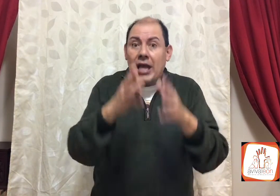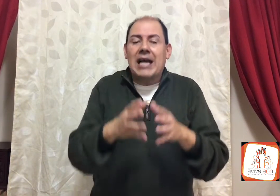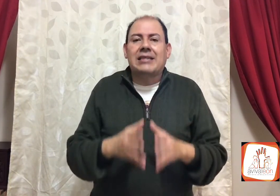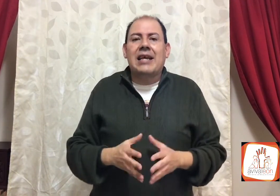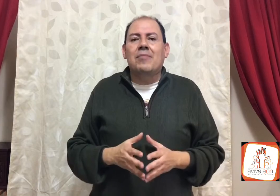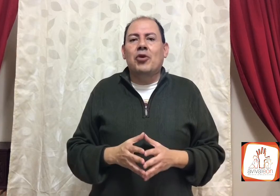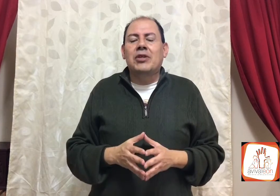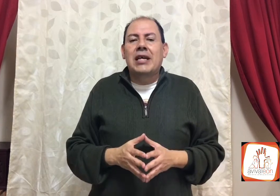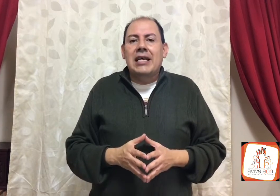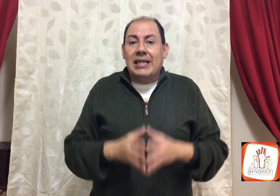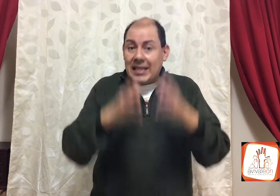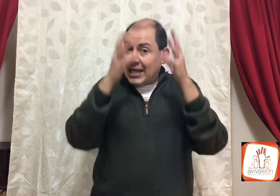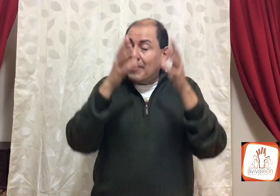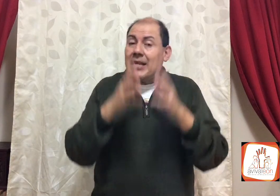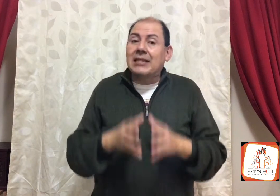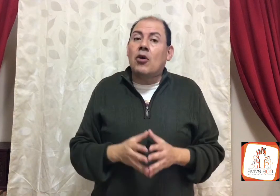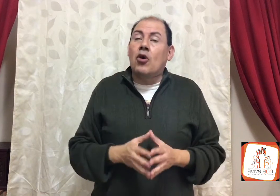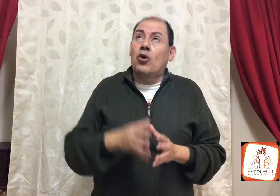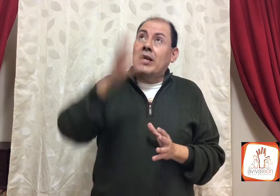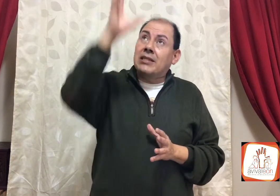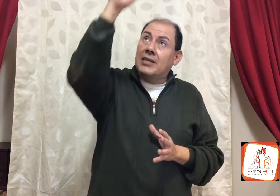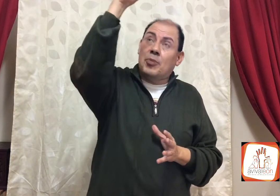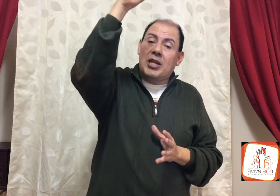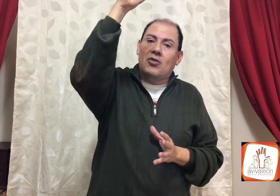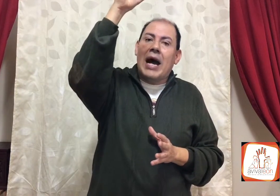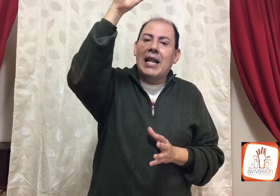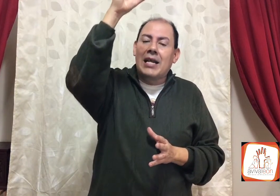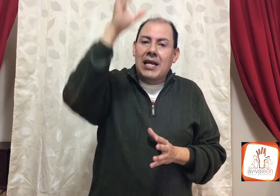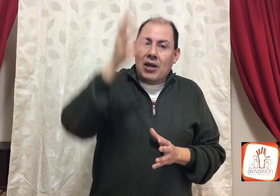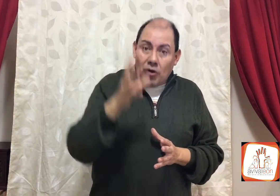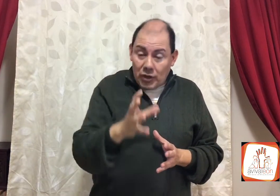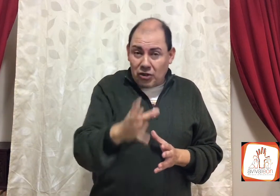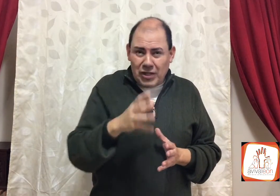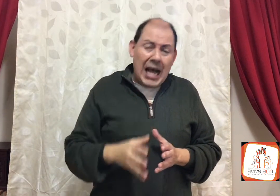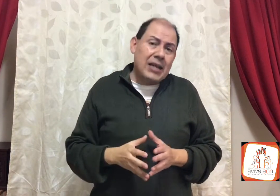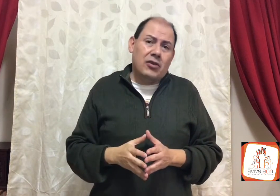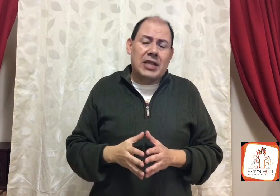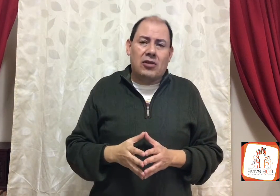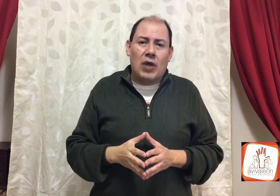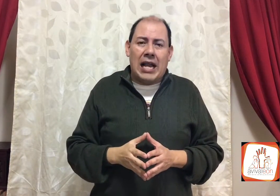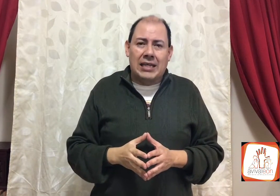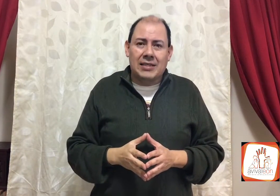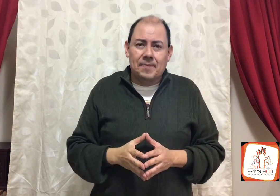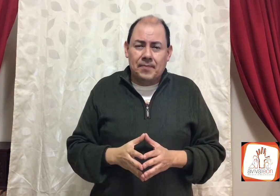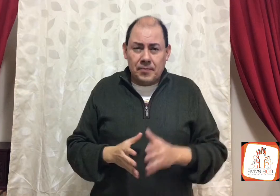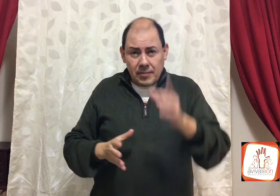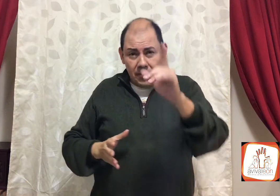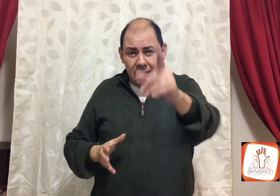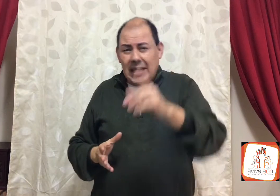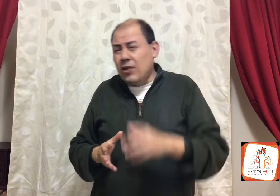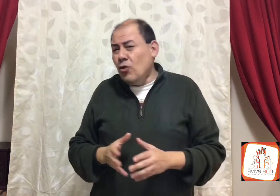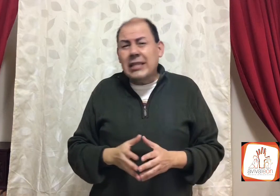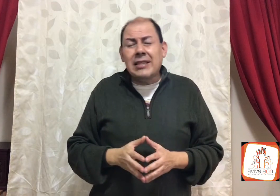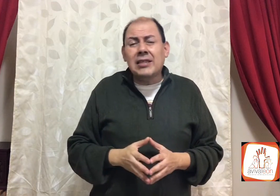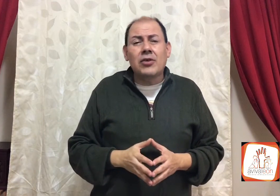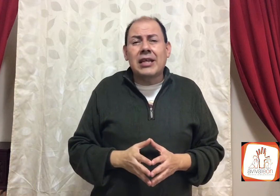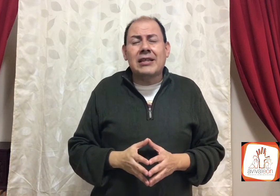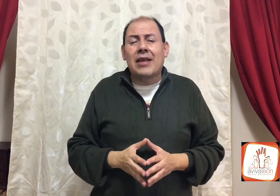que hacemos y tiene que haber esa congruencia espiritual con nuestros actos naturales. Y tú que estás conectado